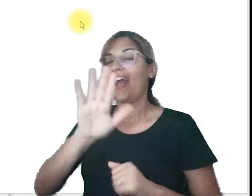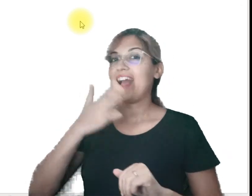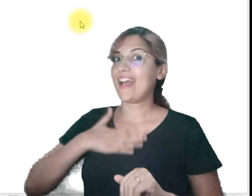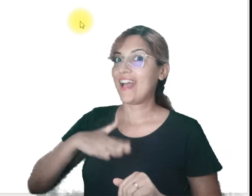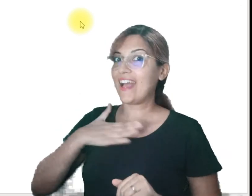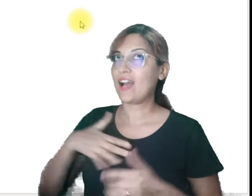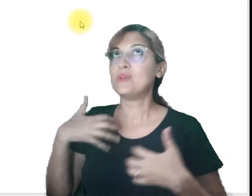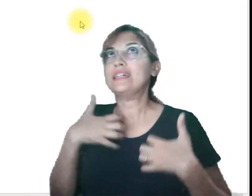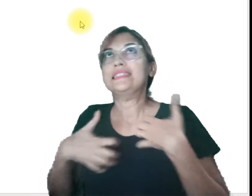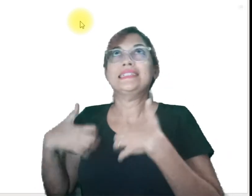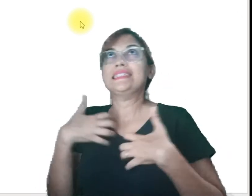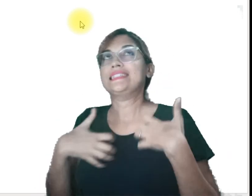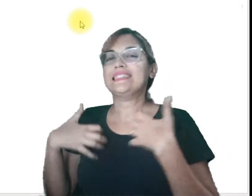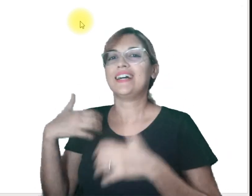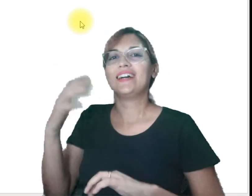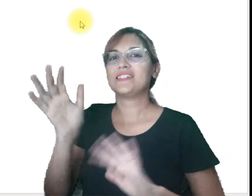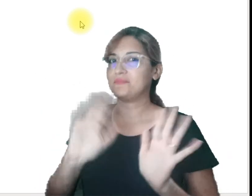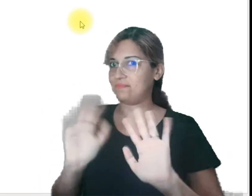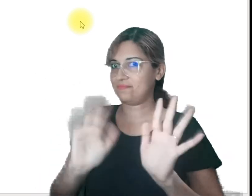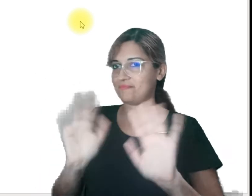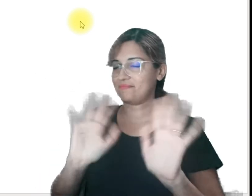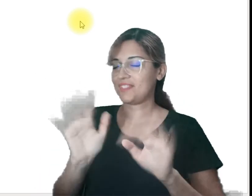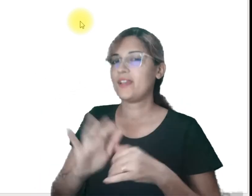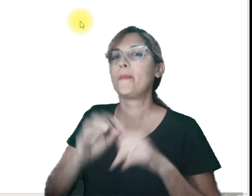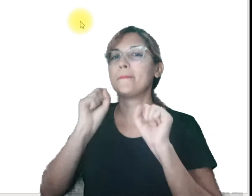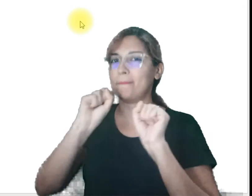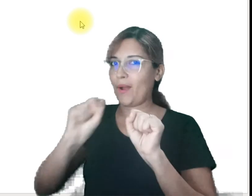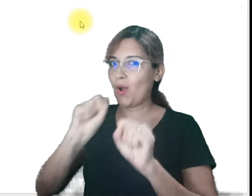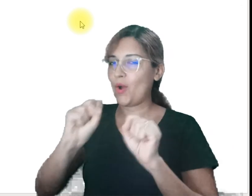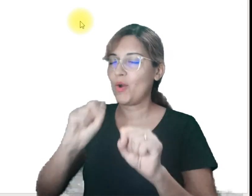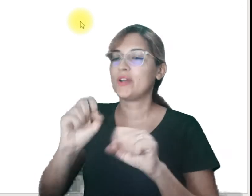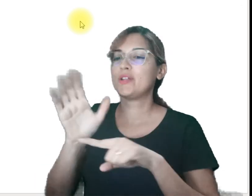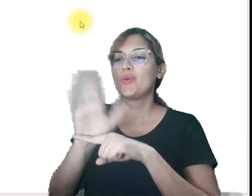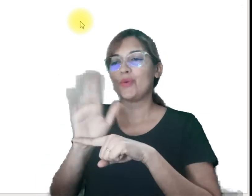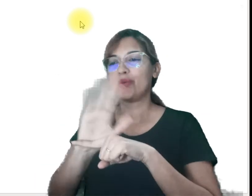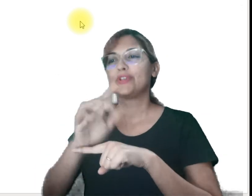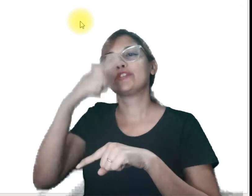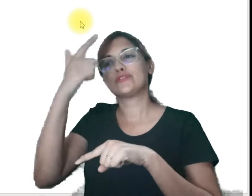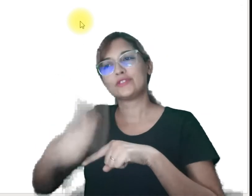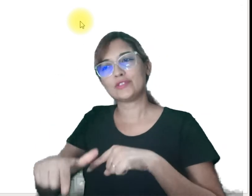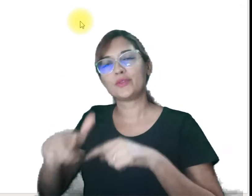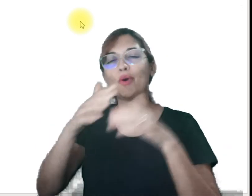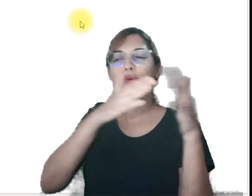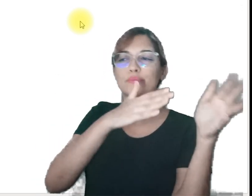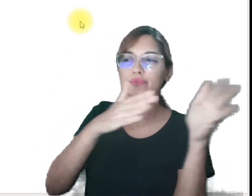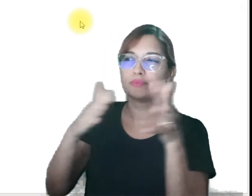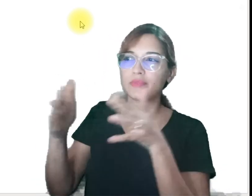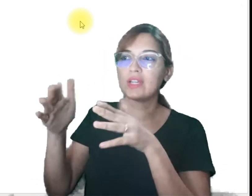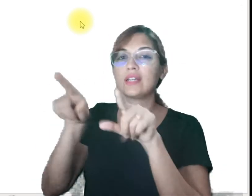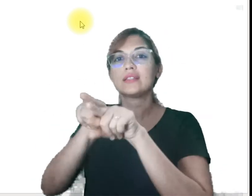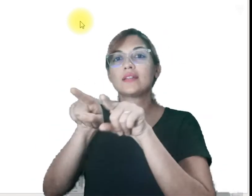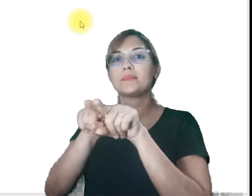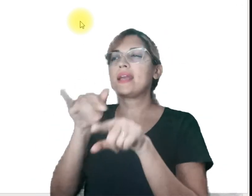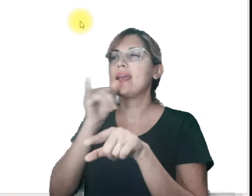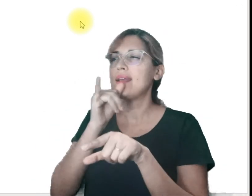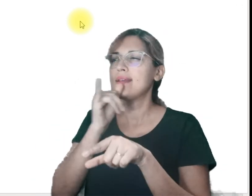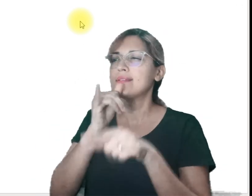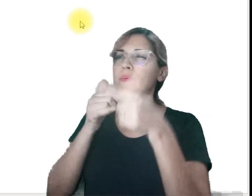mas não precisam ficar aflitos. Então, Podem rever o vídeo. Também ver outros